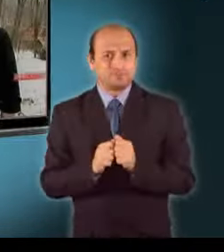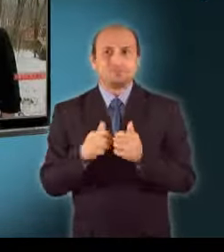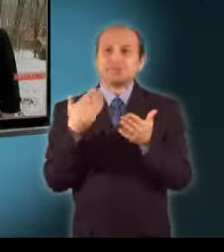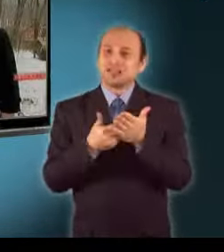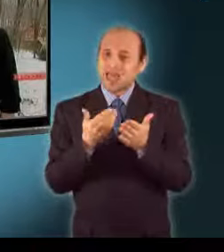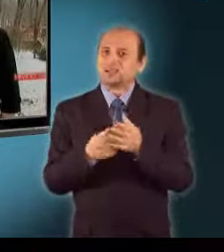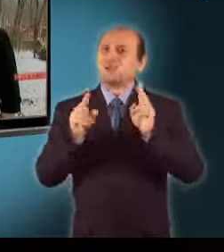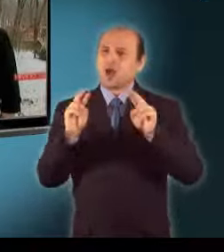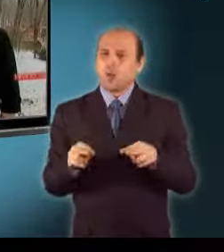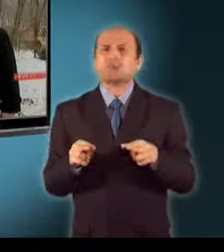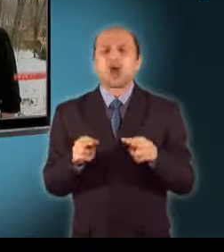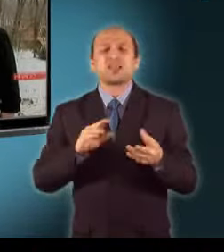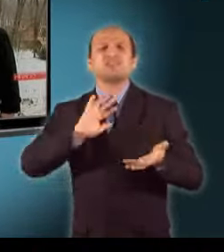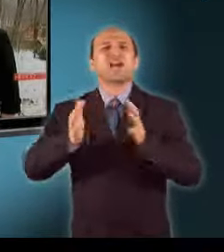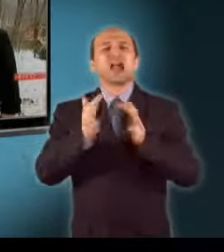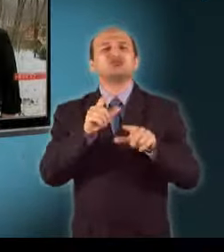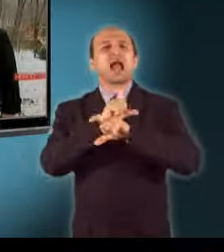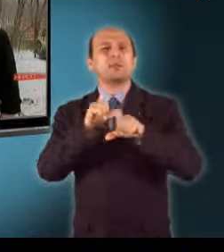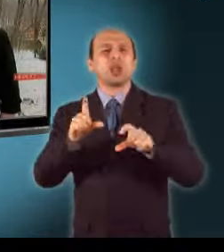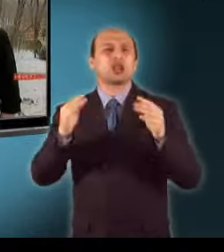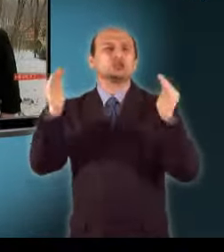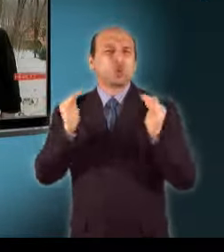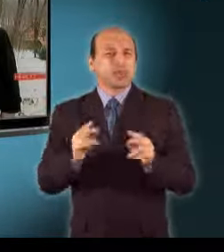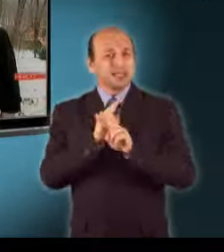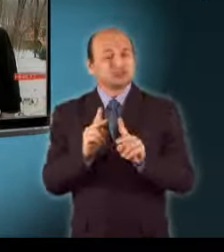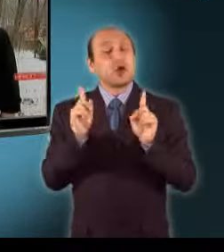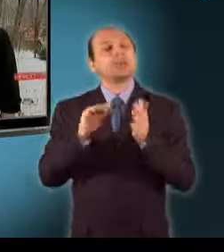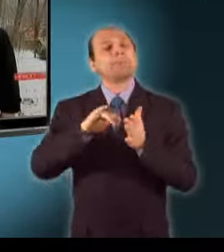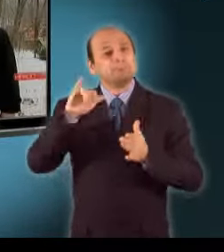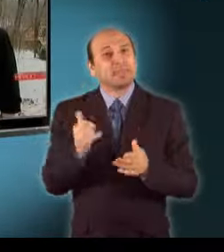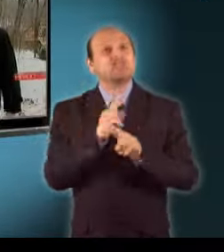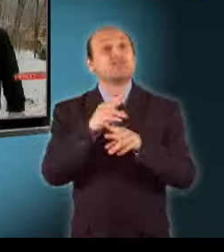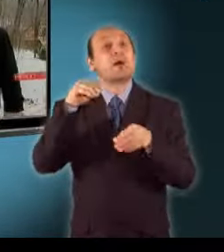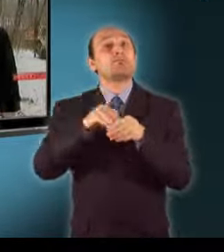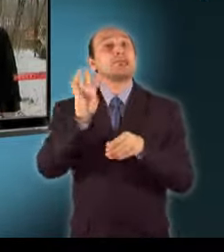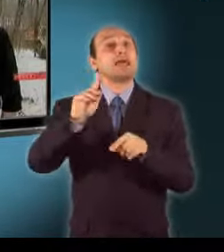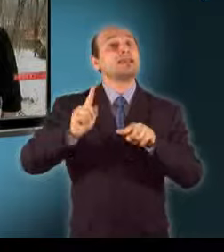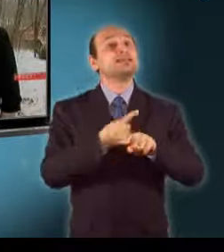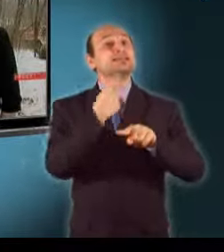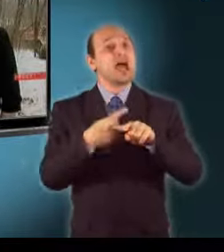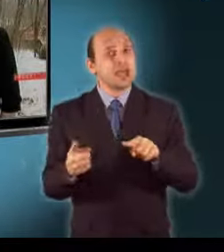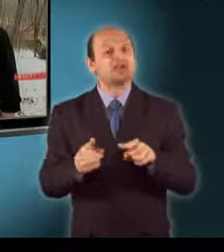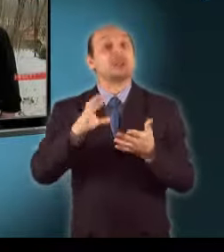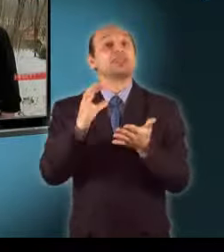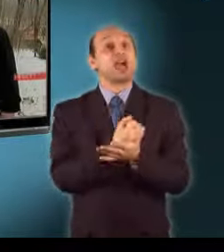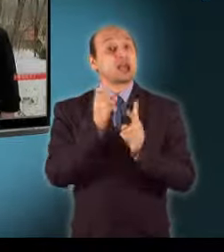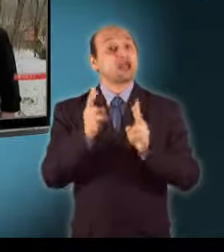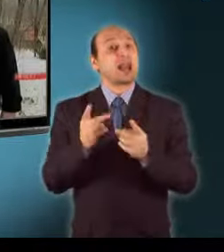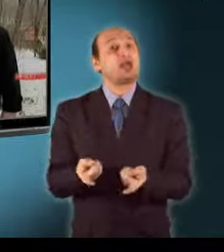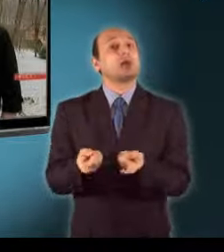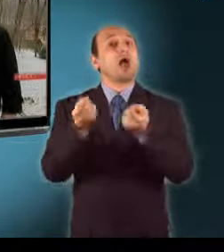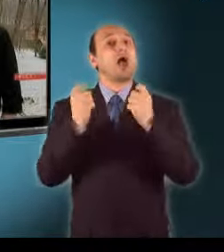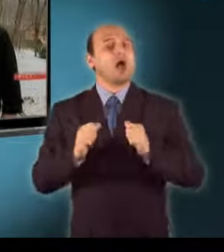bányavállalatokat. Az uránokszidára is esett. De még így is a négyszerese annak, mint amikor az uránbányászata fénykorát élte a mecsekben.